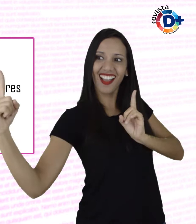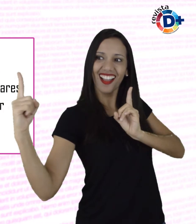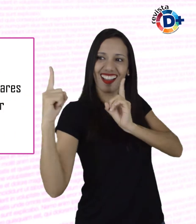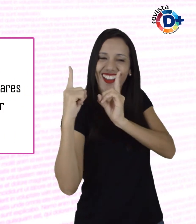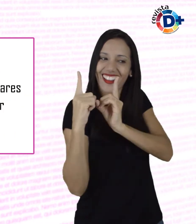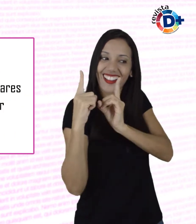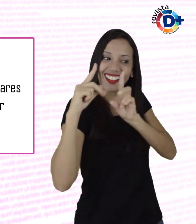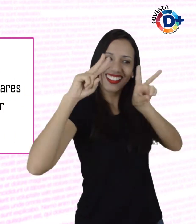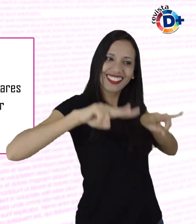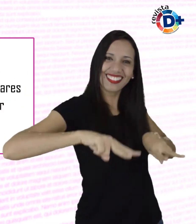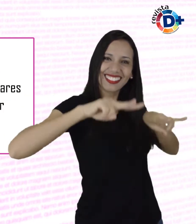Boa leitura!